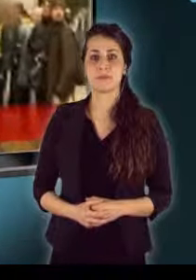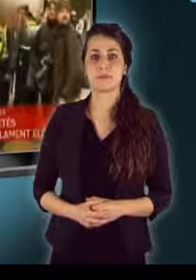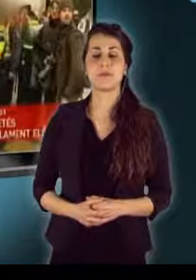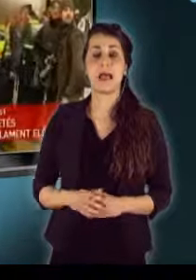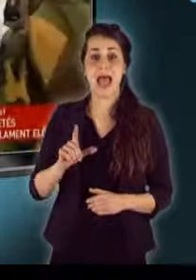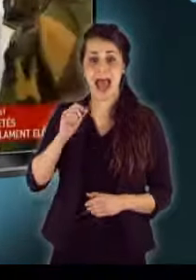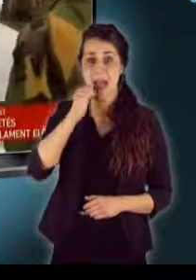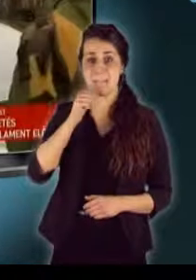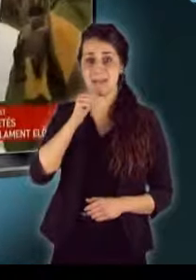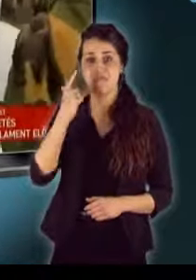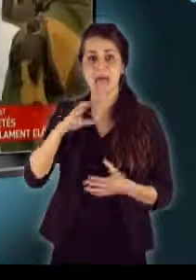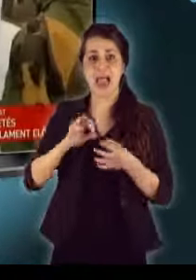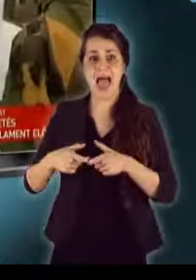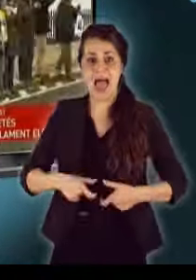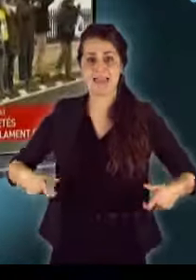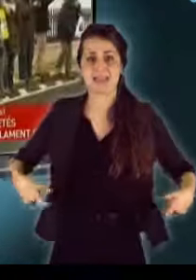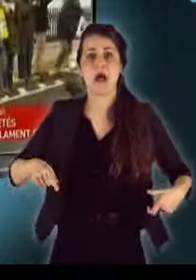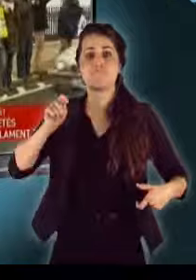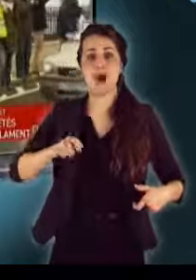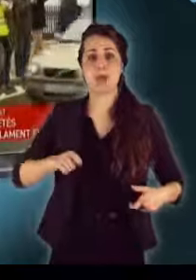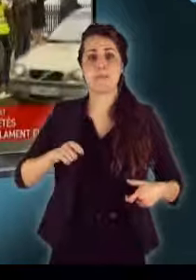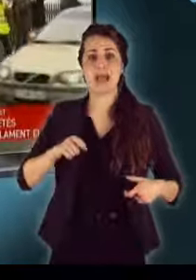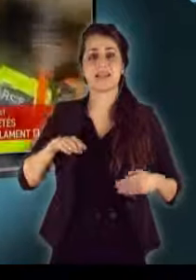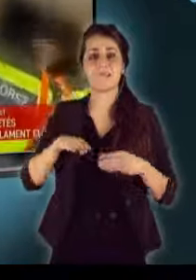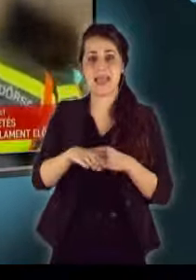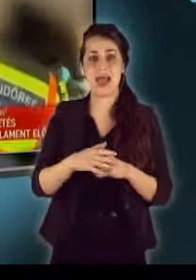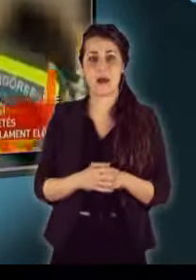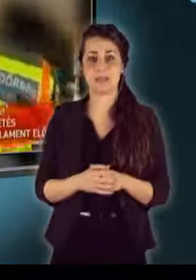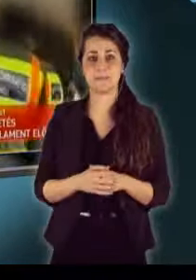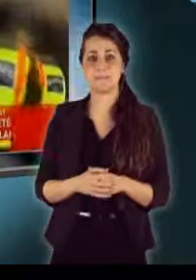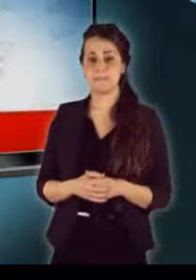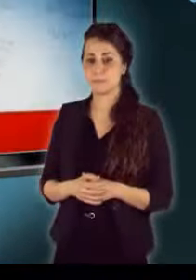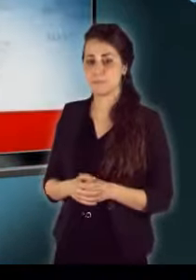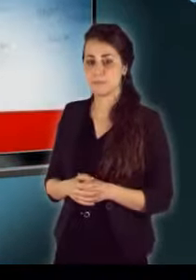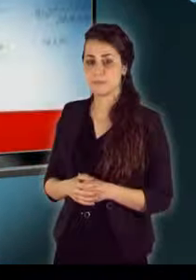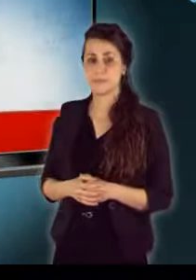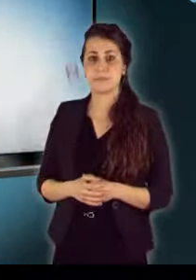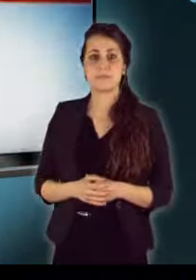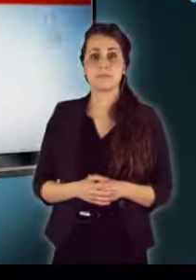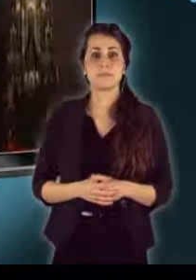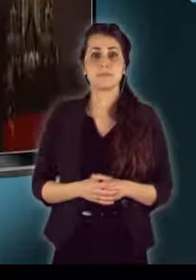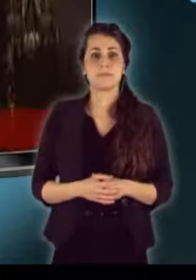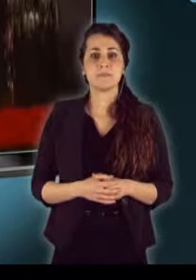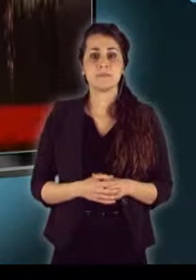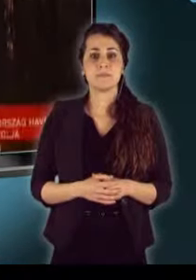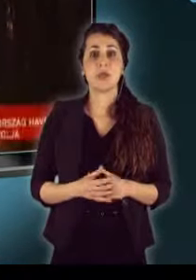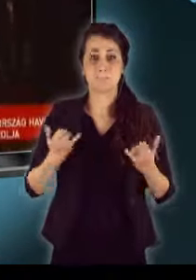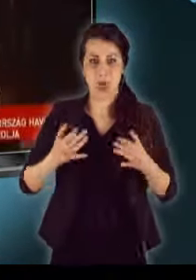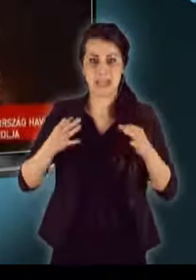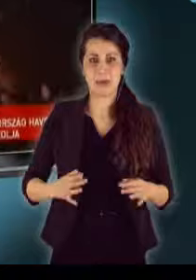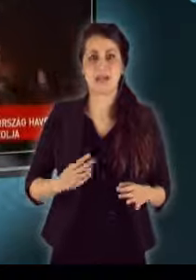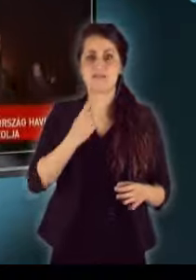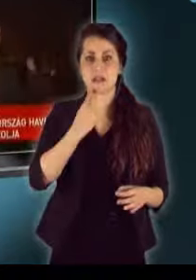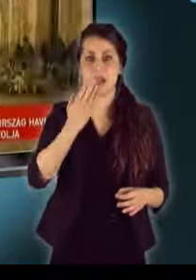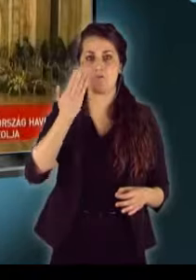Ellenpések láncolták magukat a parlament bejáratához, a szavazásra váró jogszabályok ellen tüntetnek. Matemetik